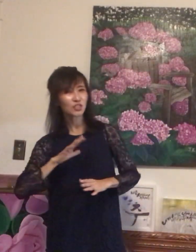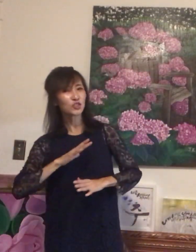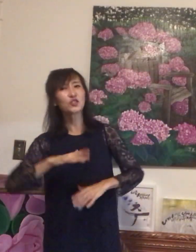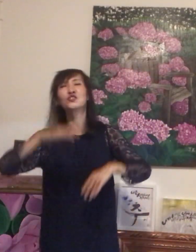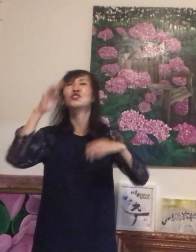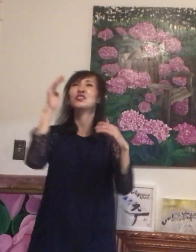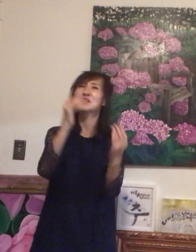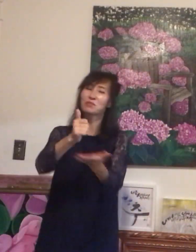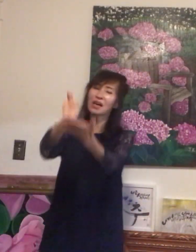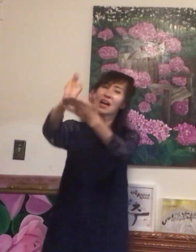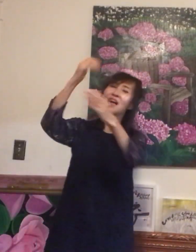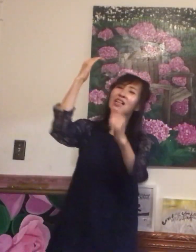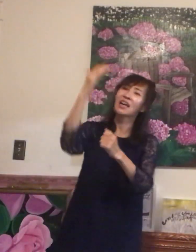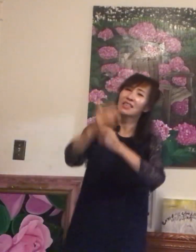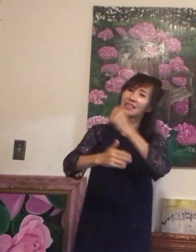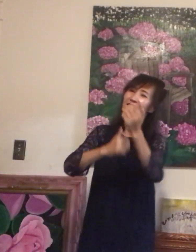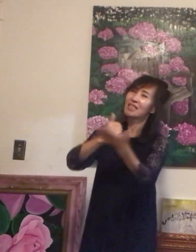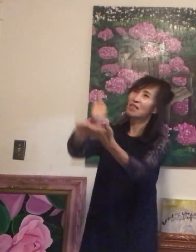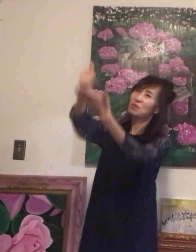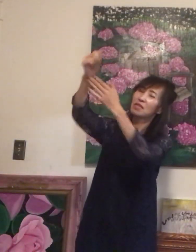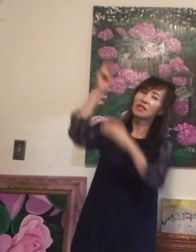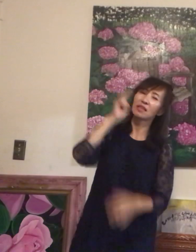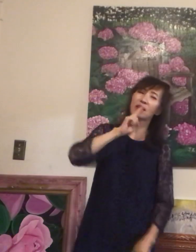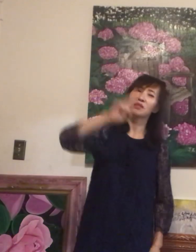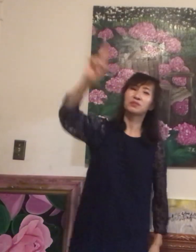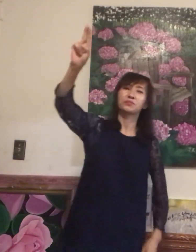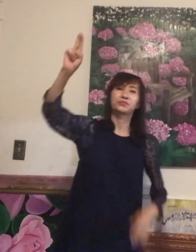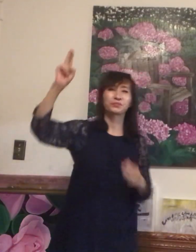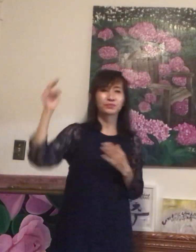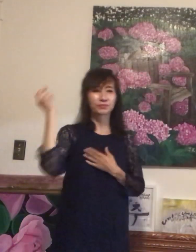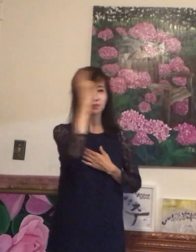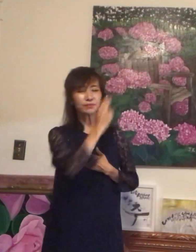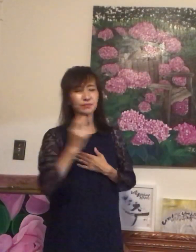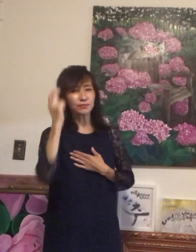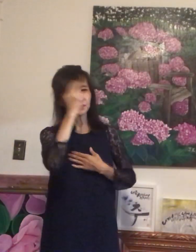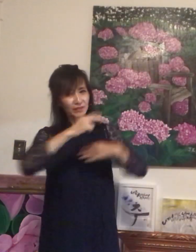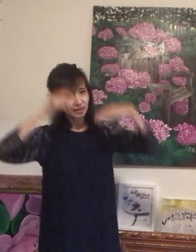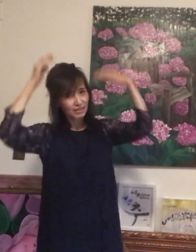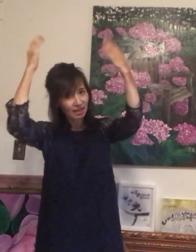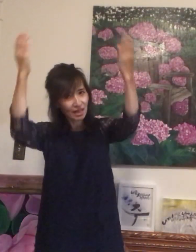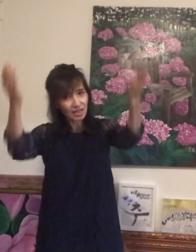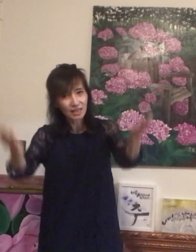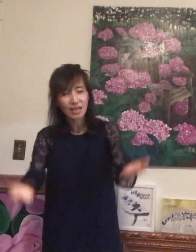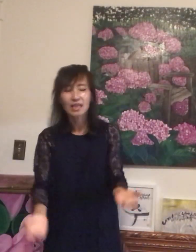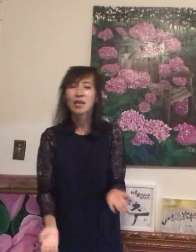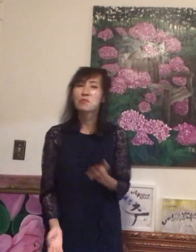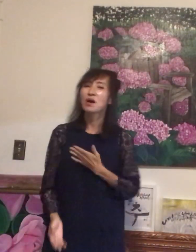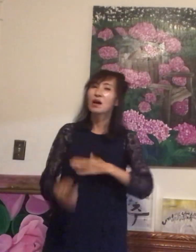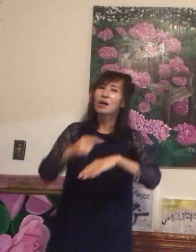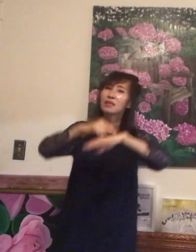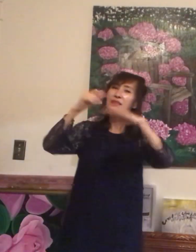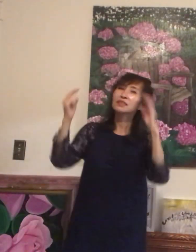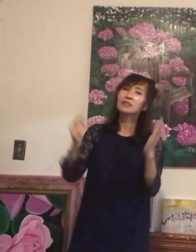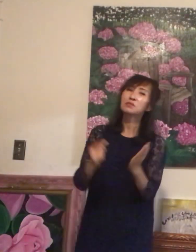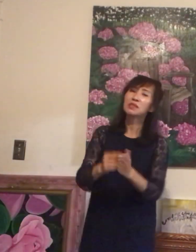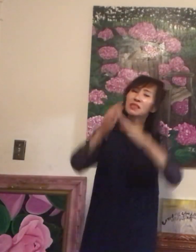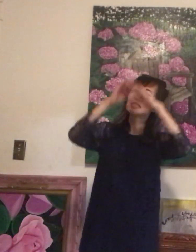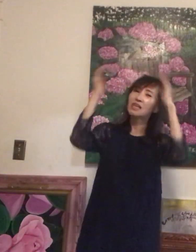주님 하느님이여 나를 사랑피사 나의 마음을 매일